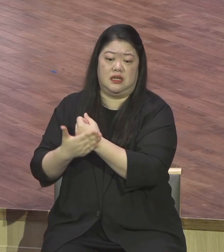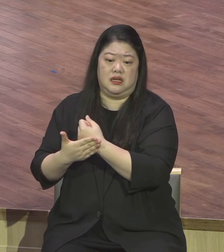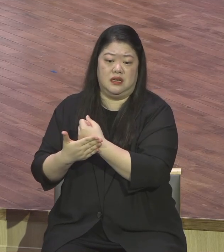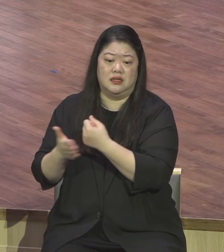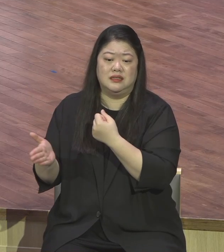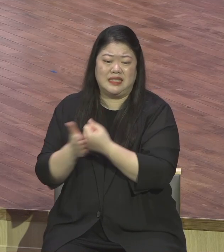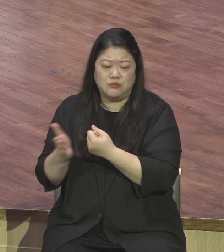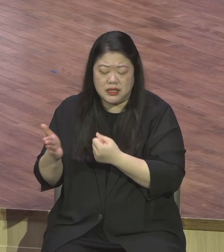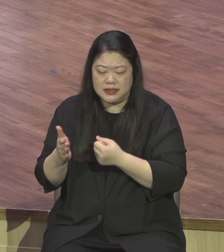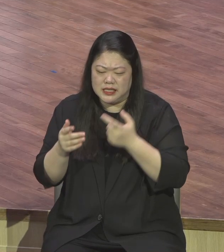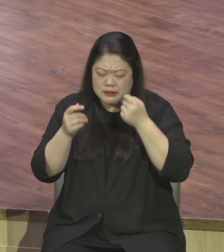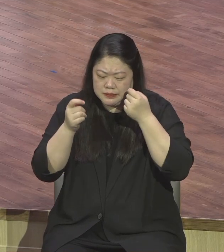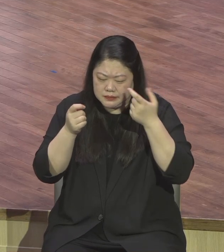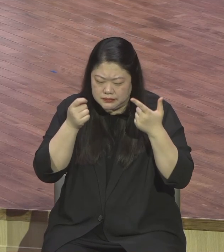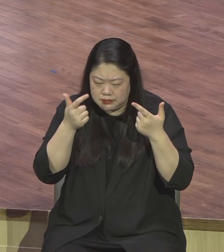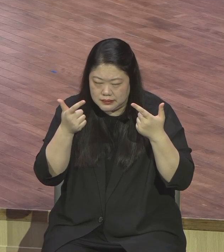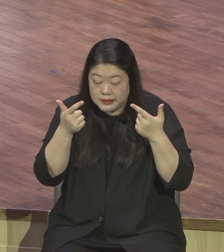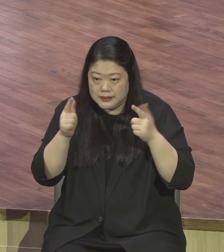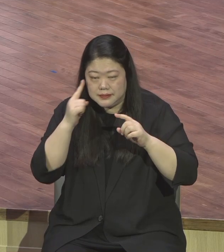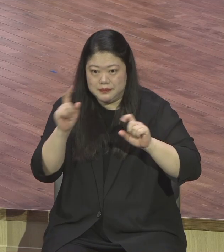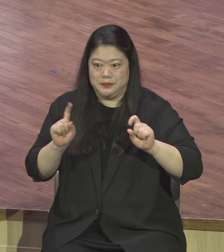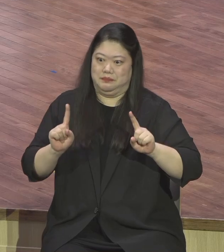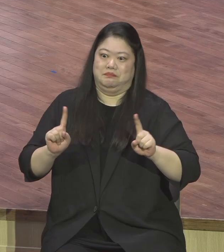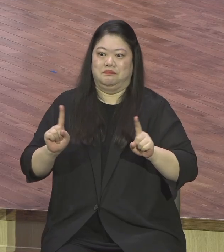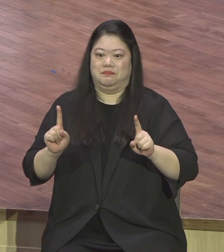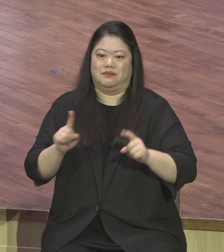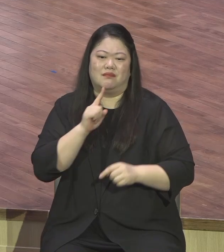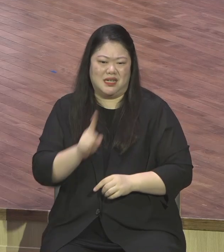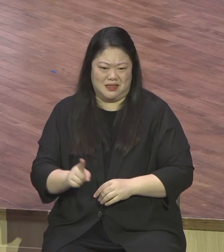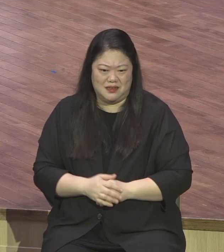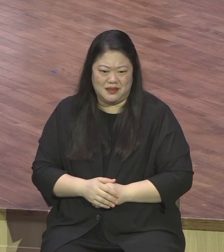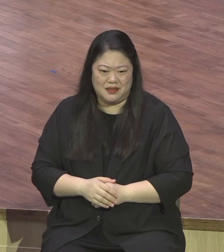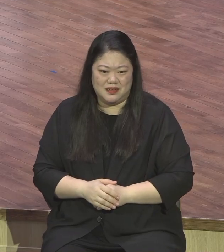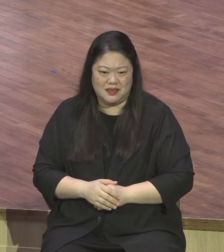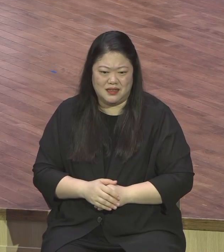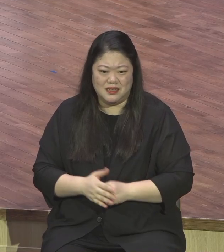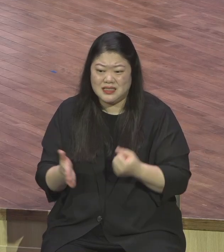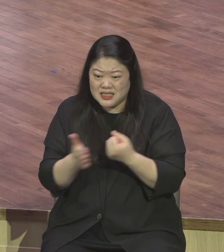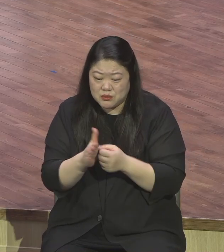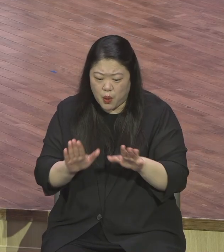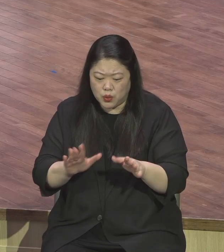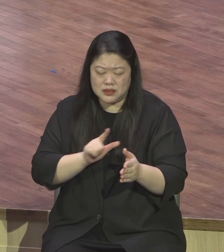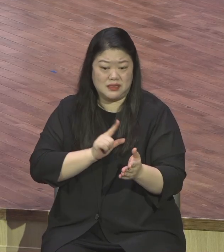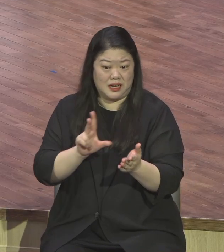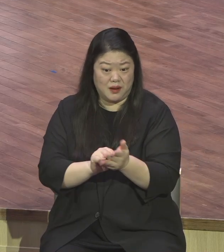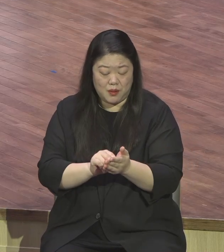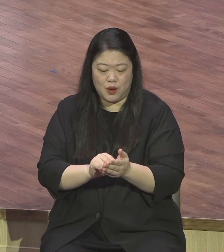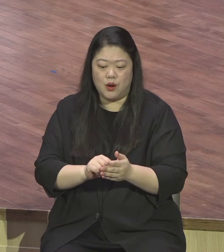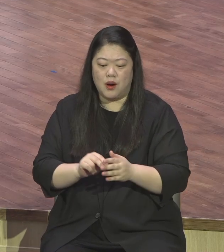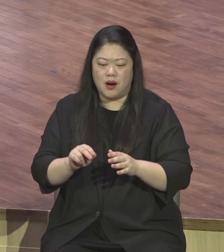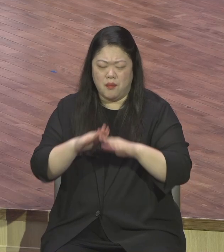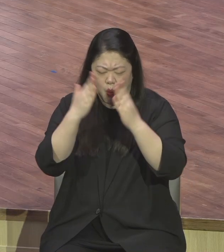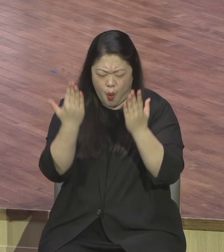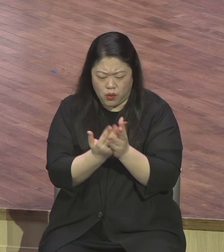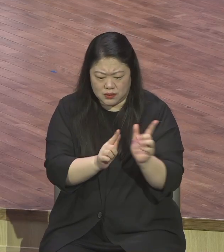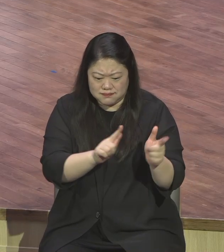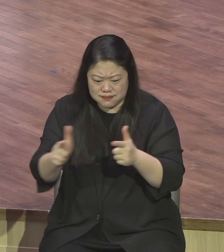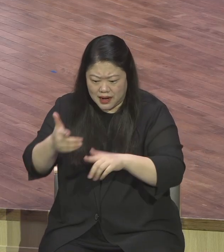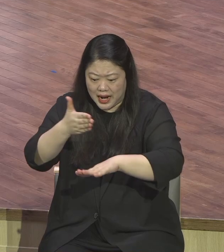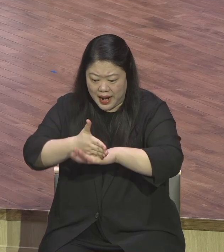것을 감사로 편집하라 편집이란 말은 여러가지 자료들을 다